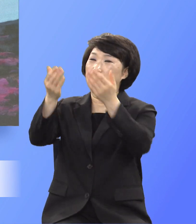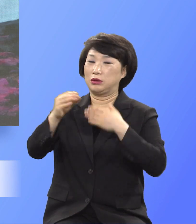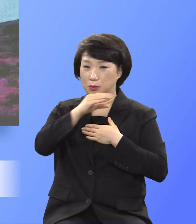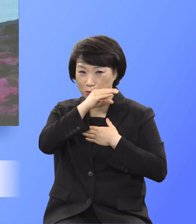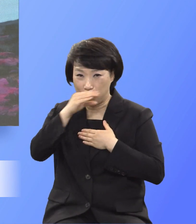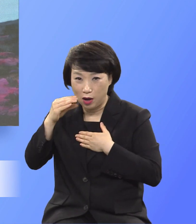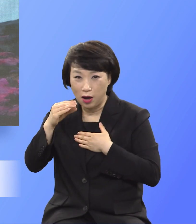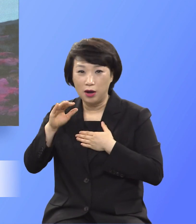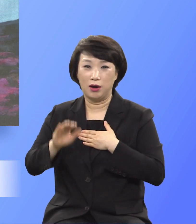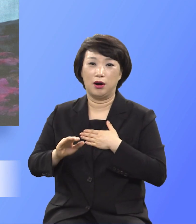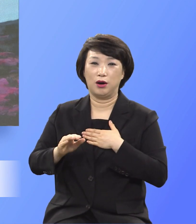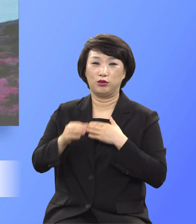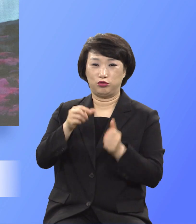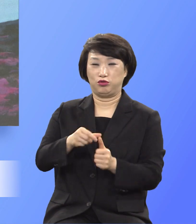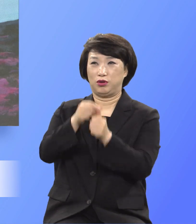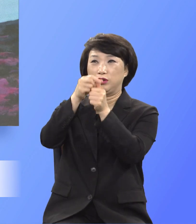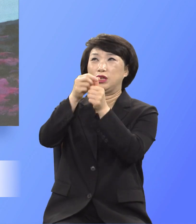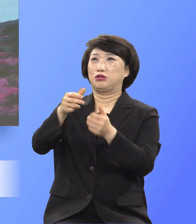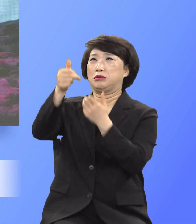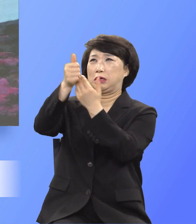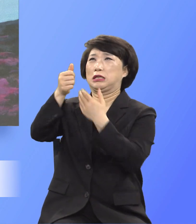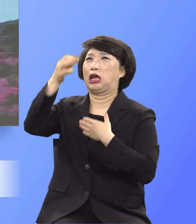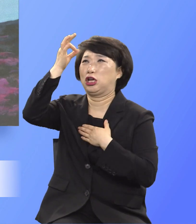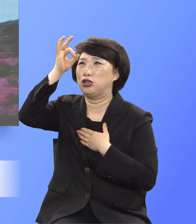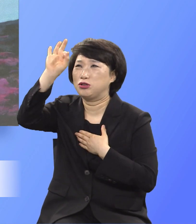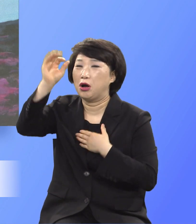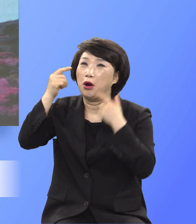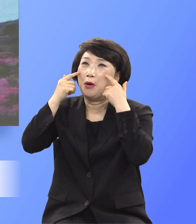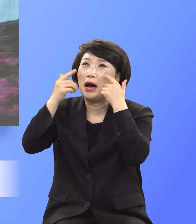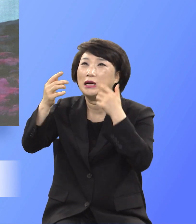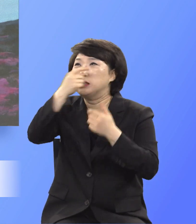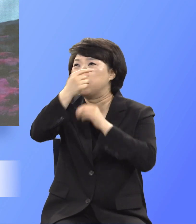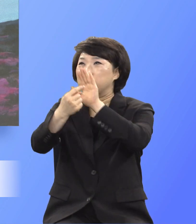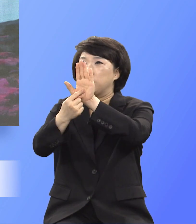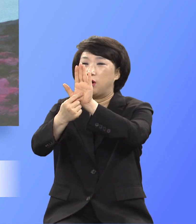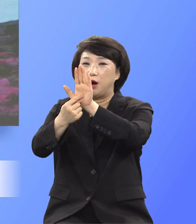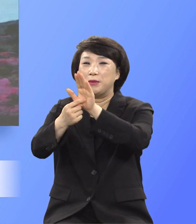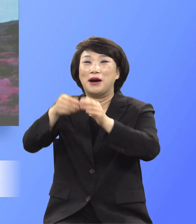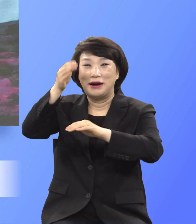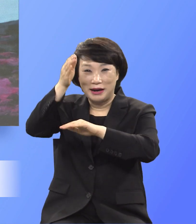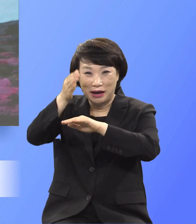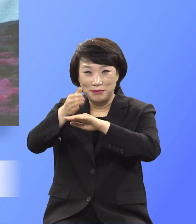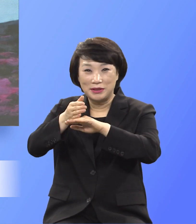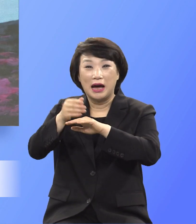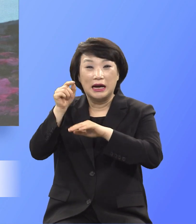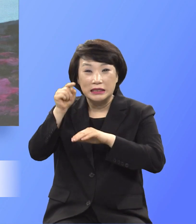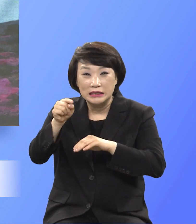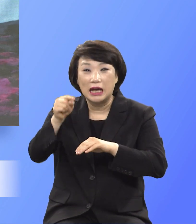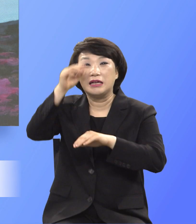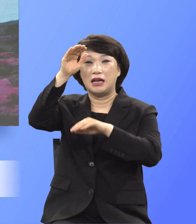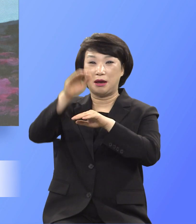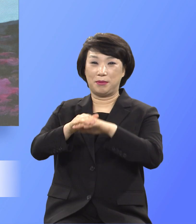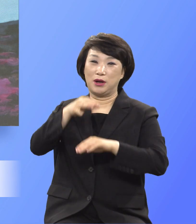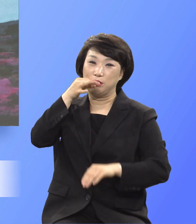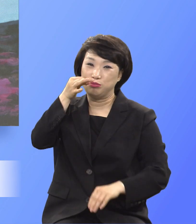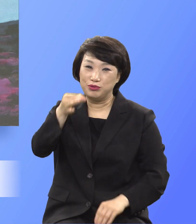장엄하게 구원해 주님을 신인하고 확증하며 감사하는 것이 예배라는 사실을